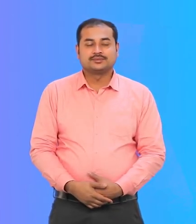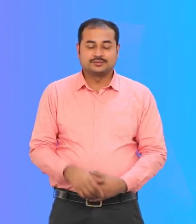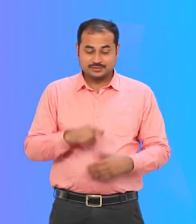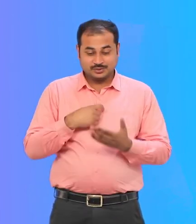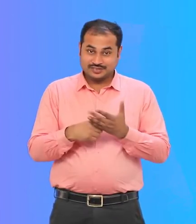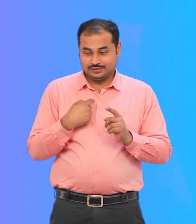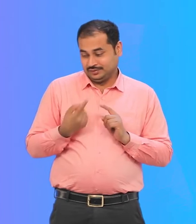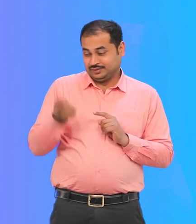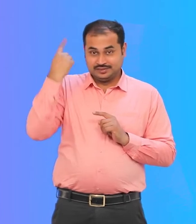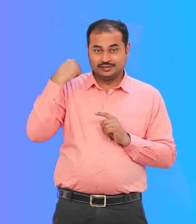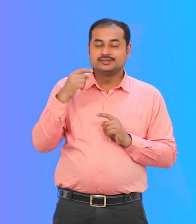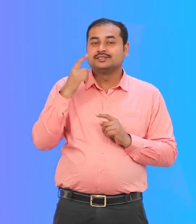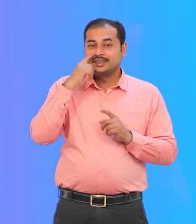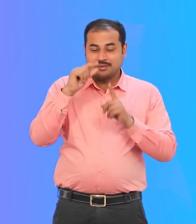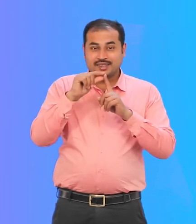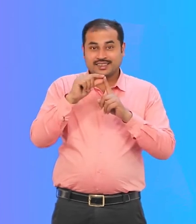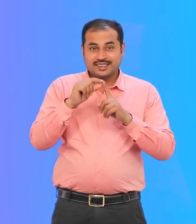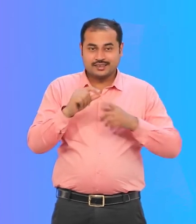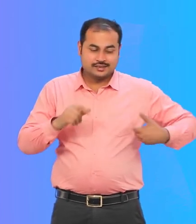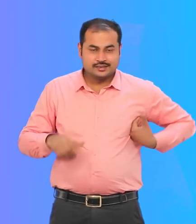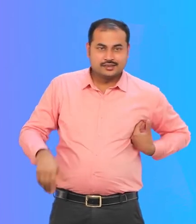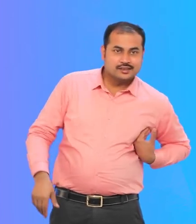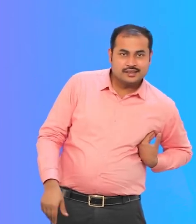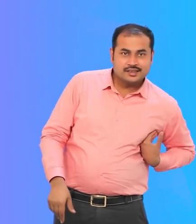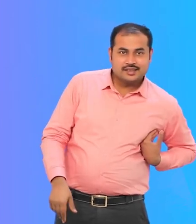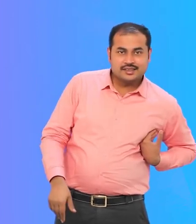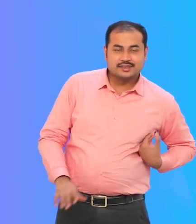और प्रिया उसके पीछे बैसाखी के सहारे खड़ी है